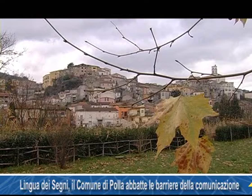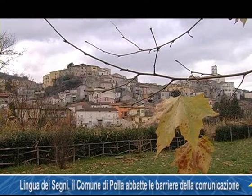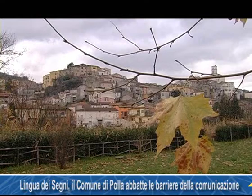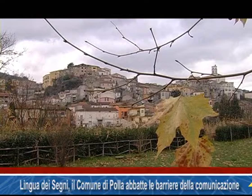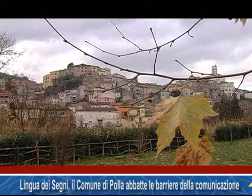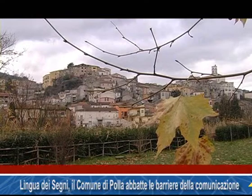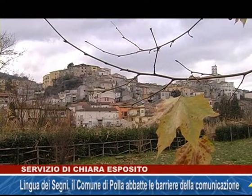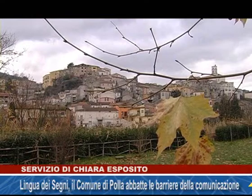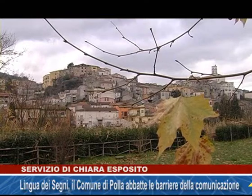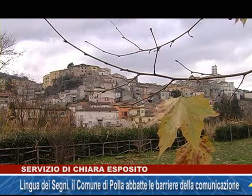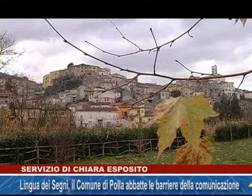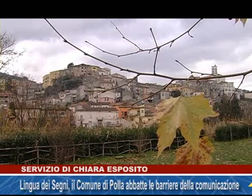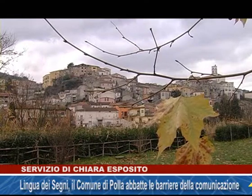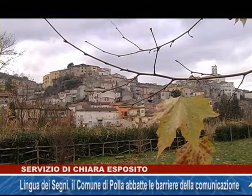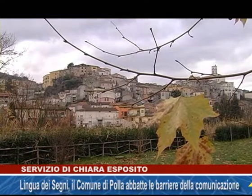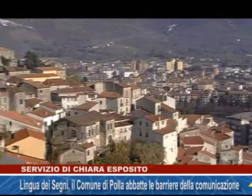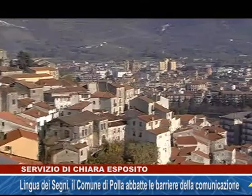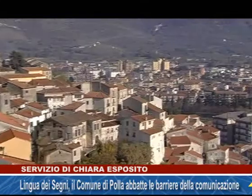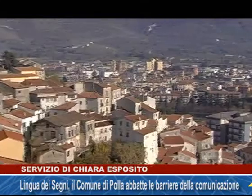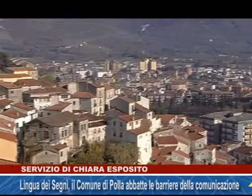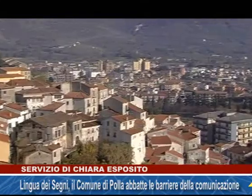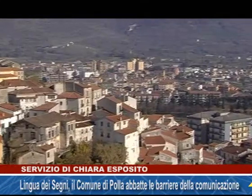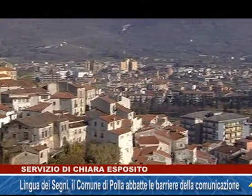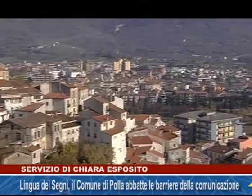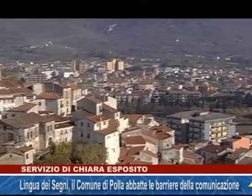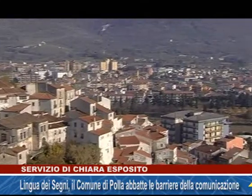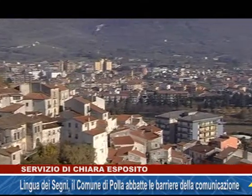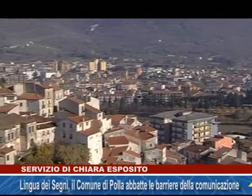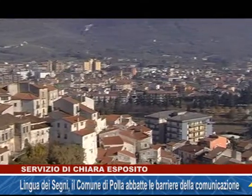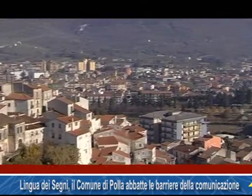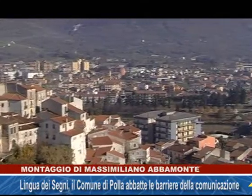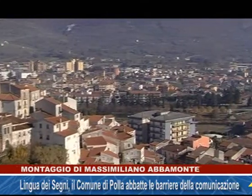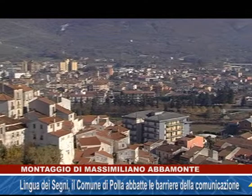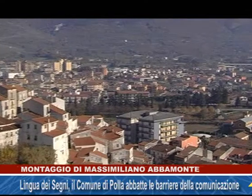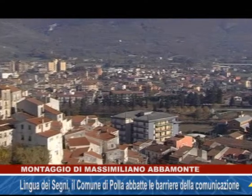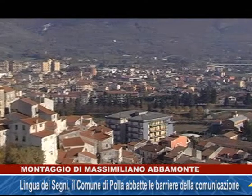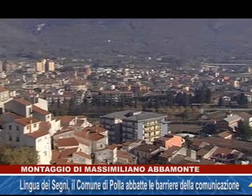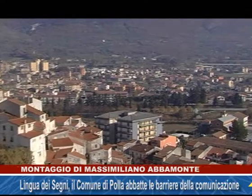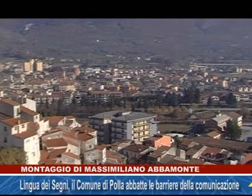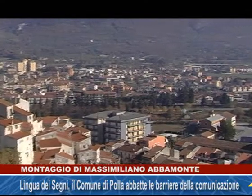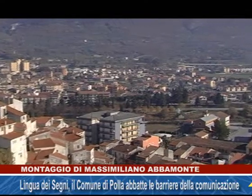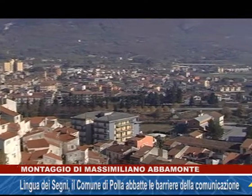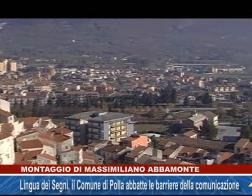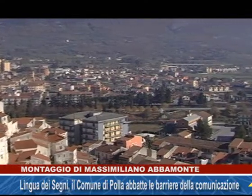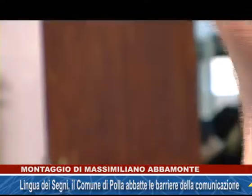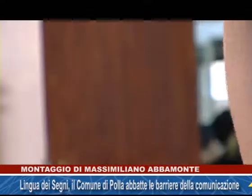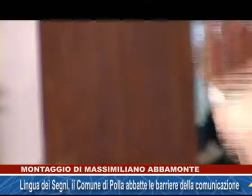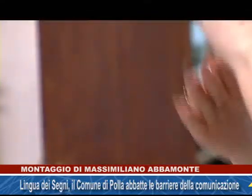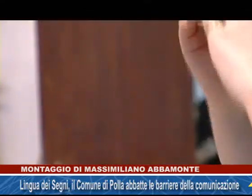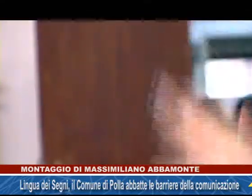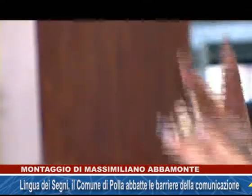Il Comune di Polla è da tempo vicino alla Comunità dei Sordi del Vallo di Viano, con azioni di sostegno all'integrazione